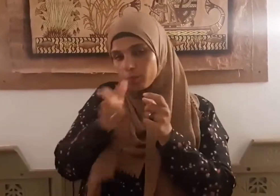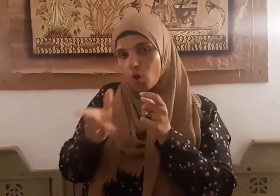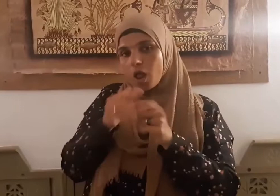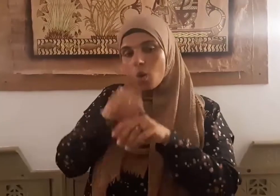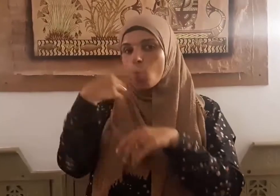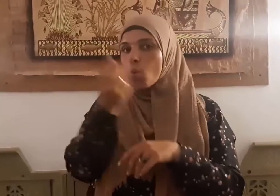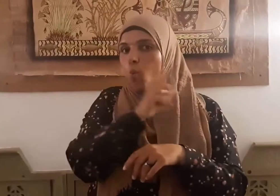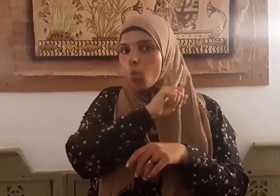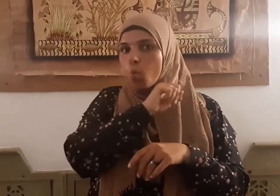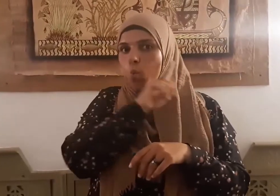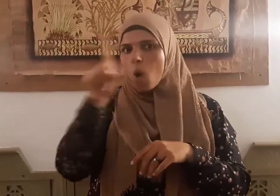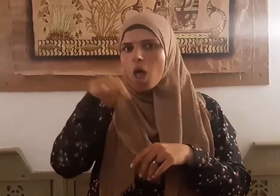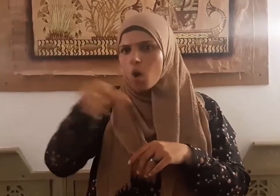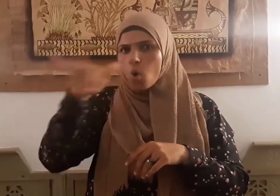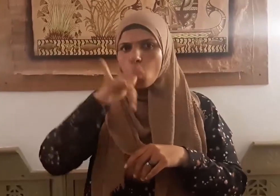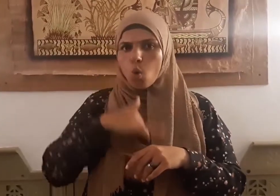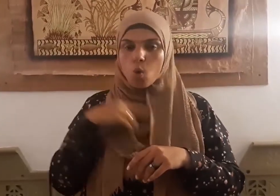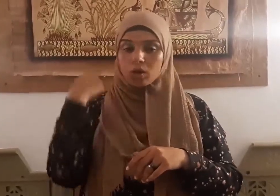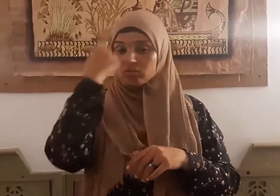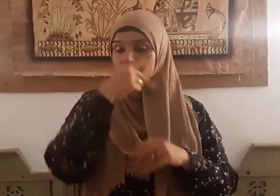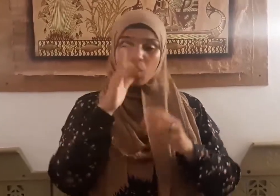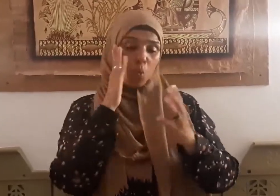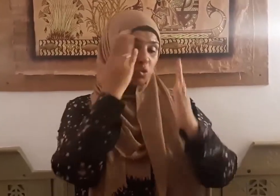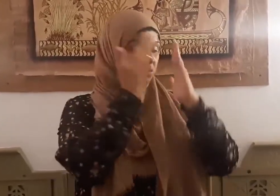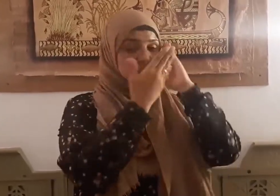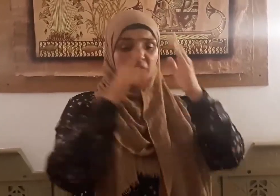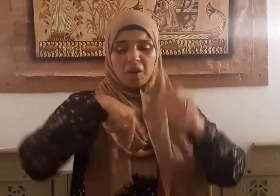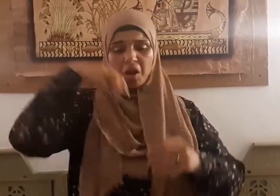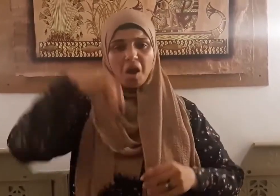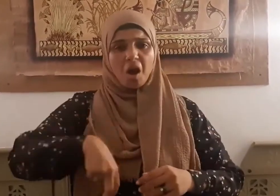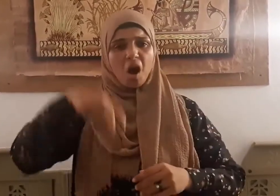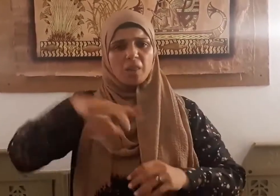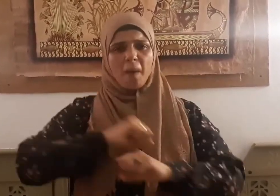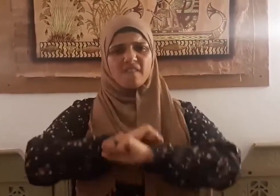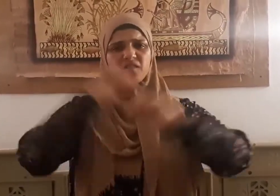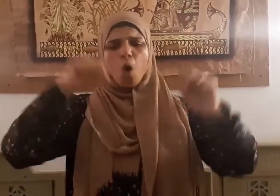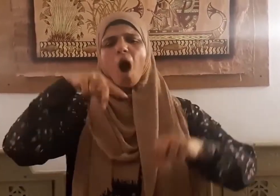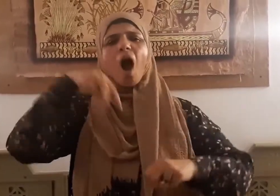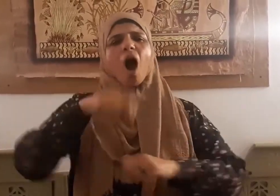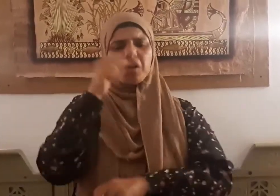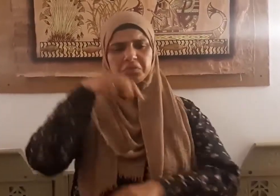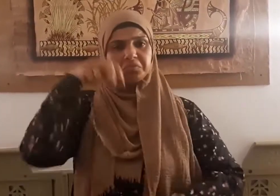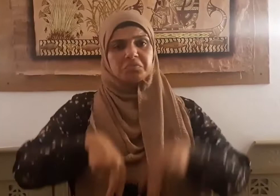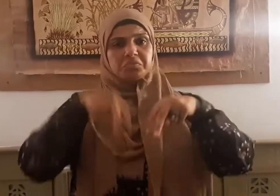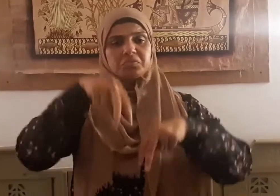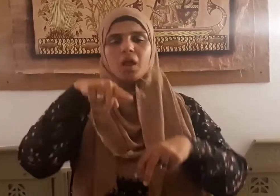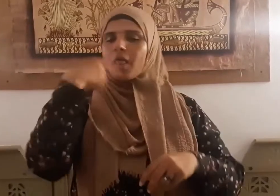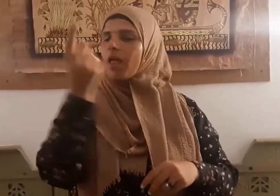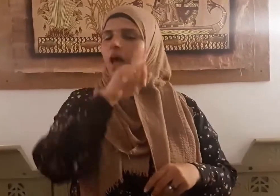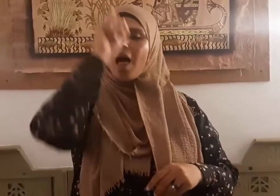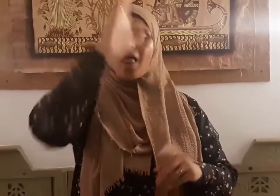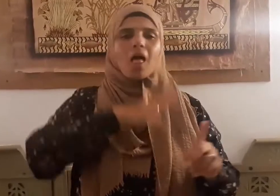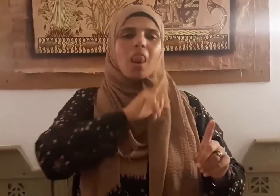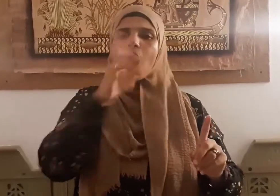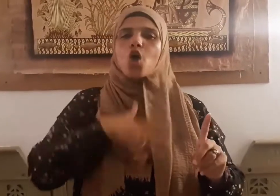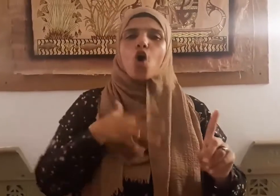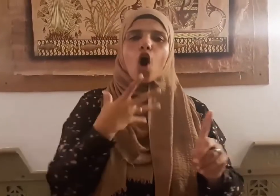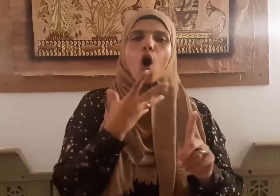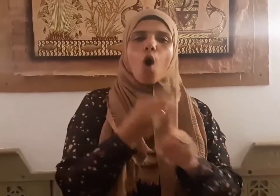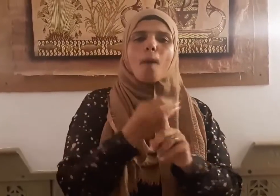تصعر خدك للناس ولا تمشي في الأرض مرحا إن الله لا يحب كل